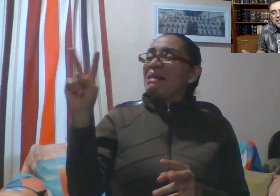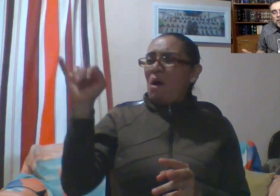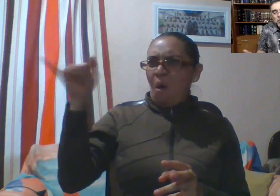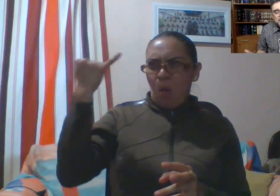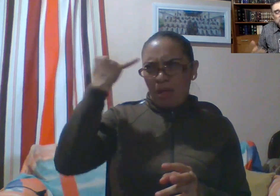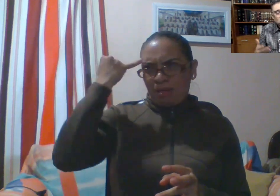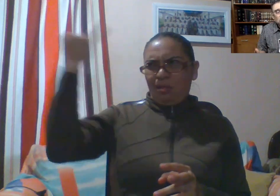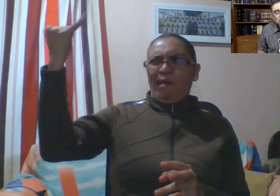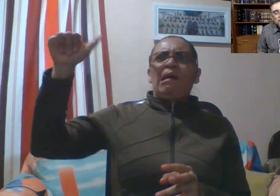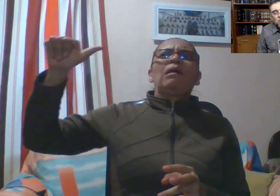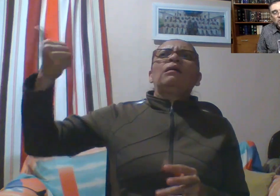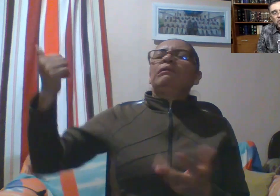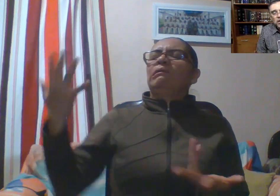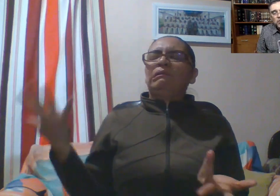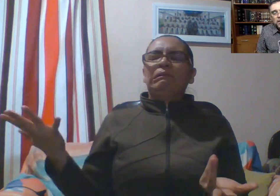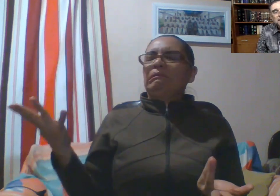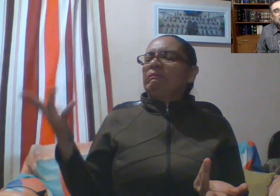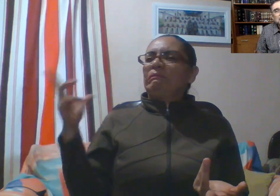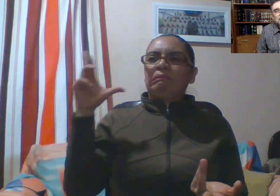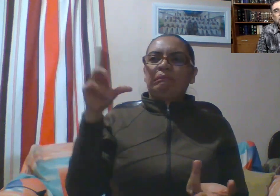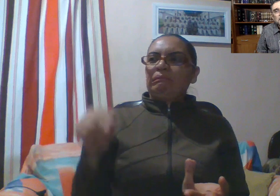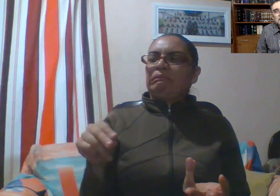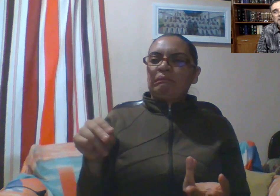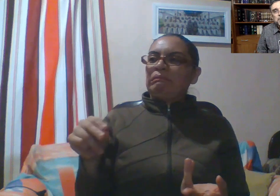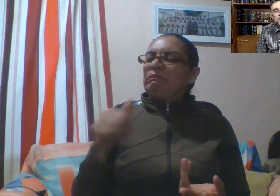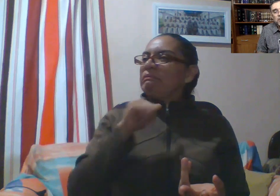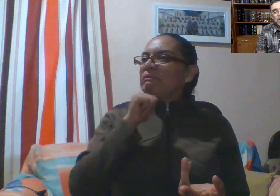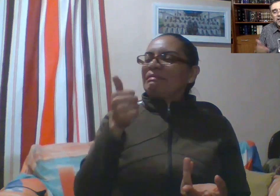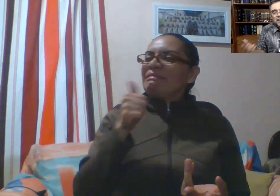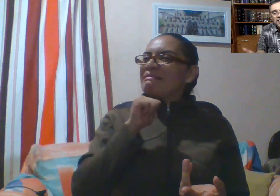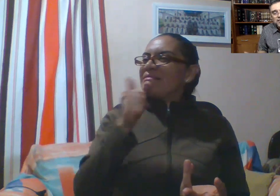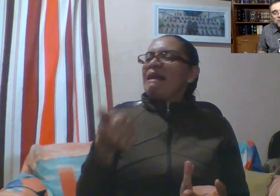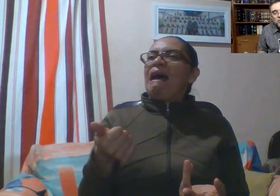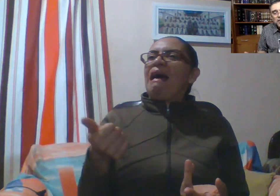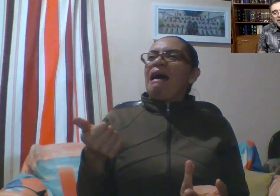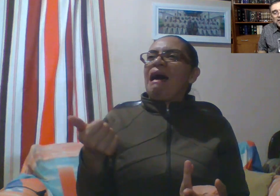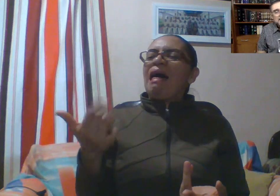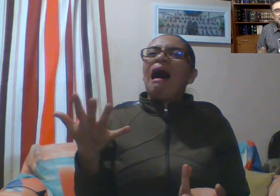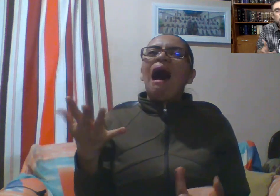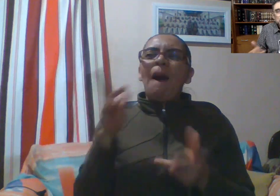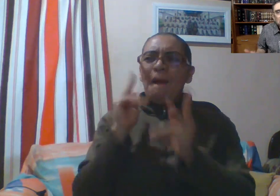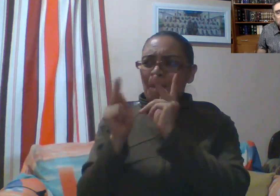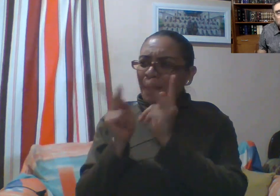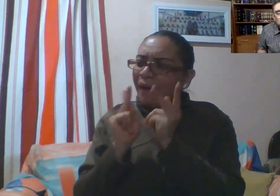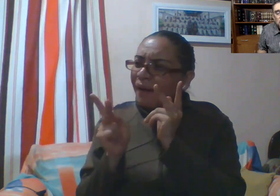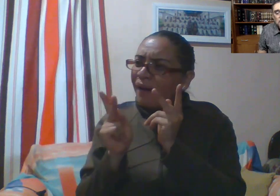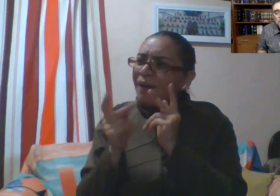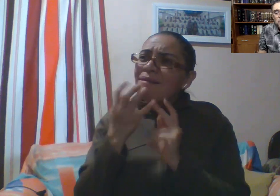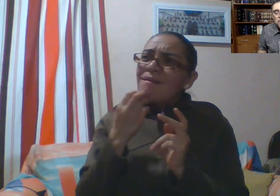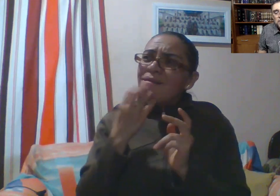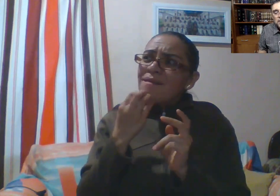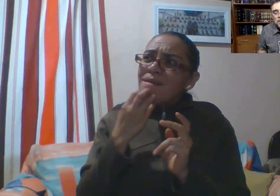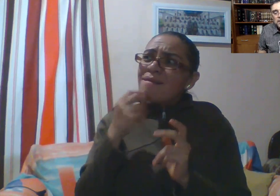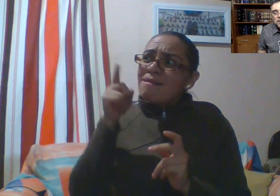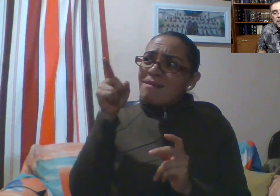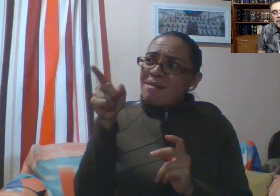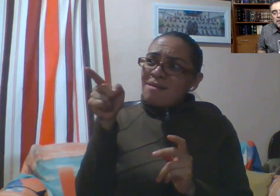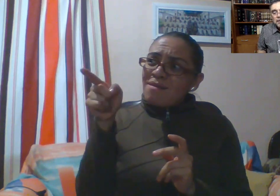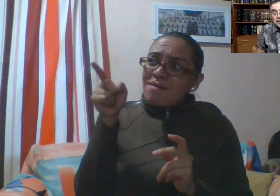pues ningún rabino le hubiera atendido en una cita pastoral ni nada de eso. Ni siquiera lo miraban los rabinos. Sin